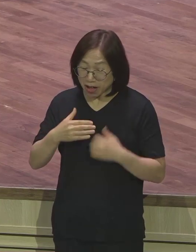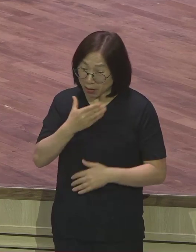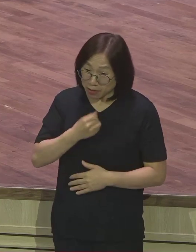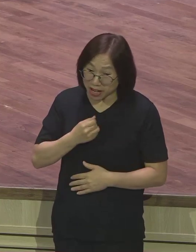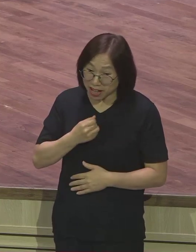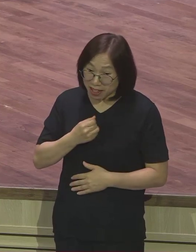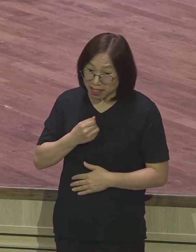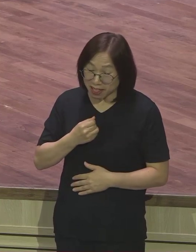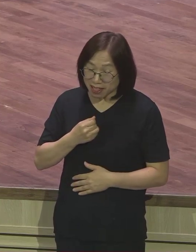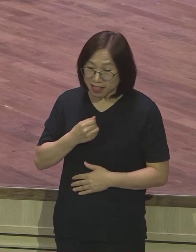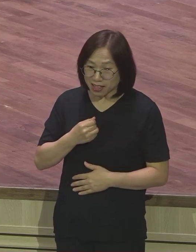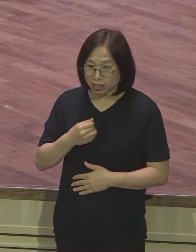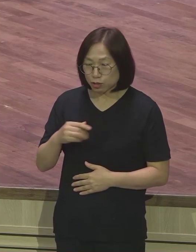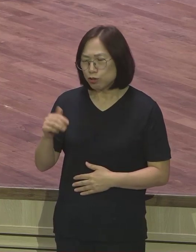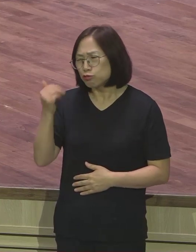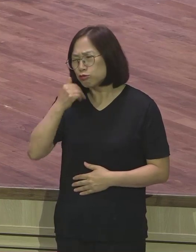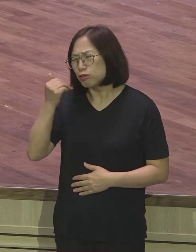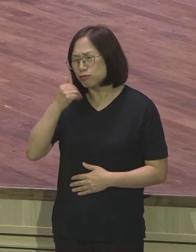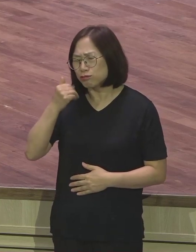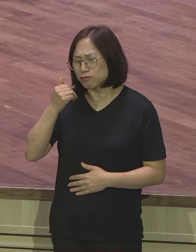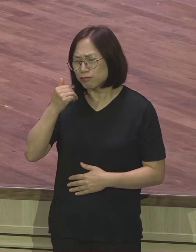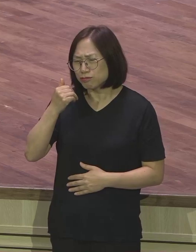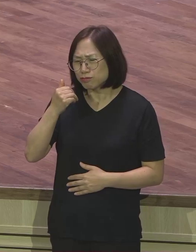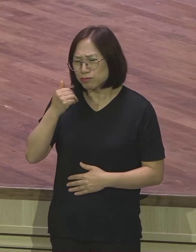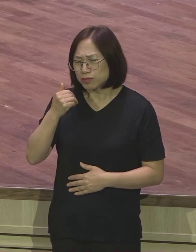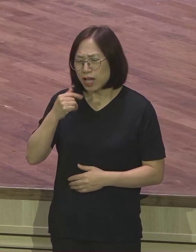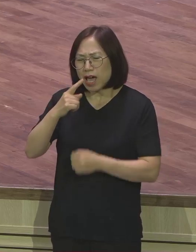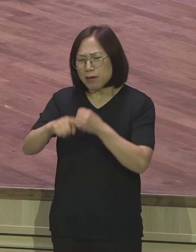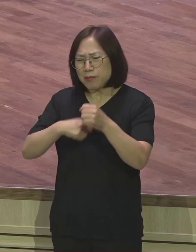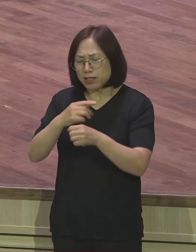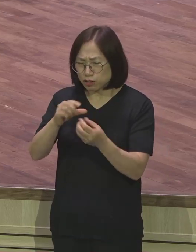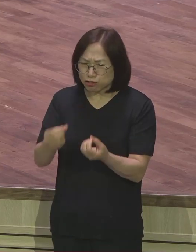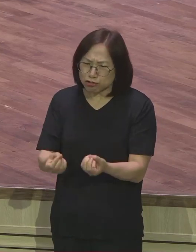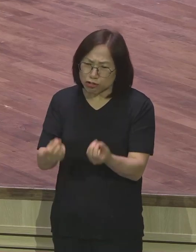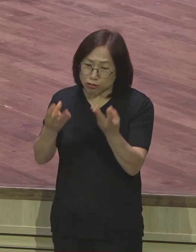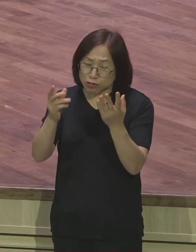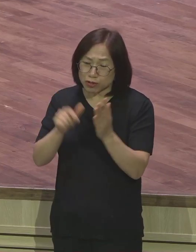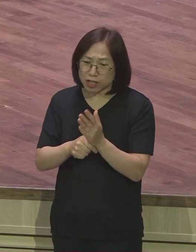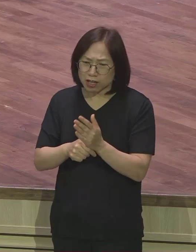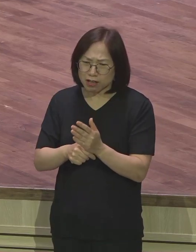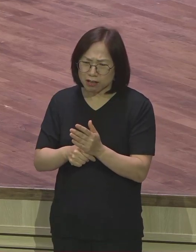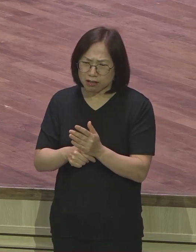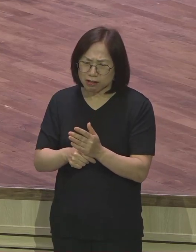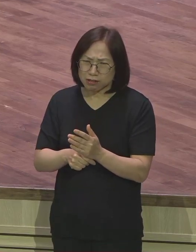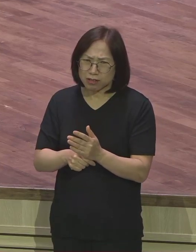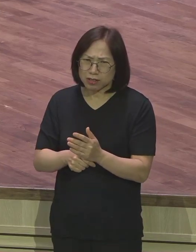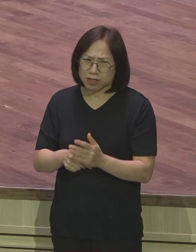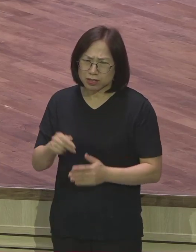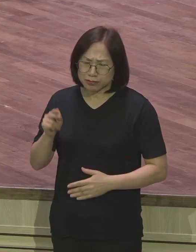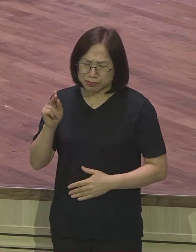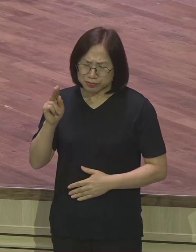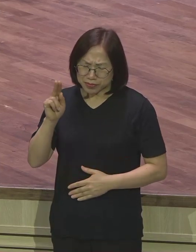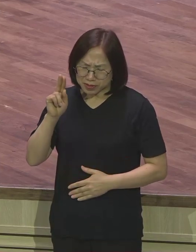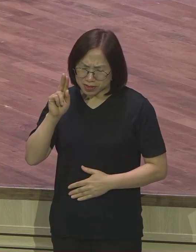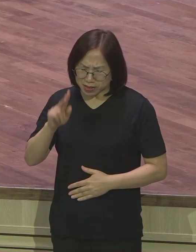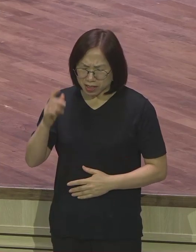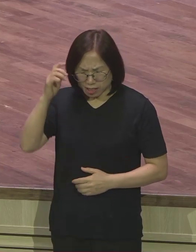하지만 어떤 분들에게는요 매년 이맘때만 되면 처절하게 영적 싸움을 싸워야 되는 분들도 많이 계십니다.